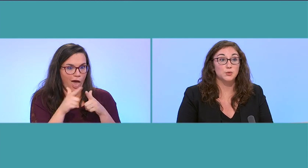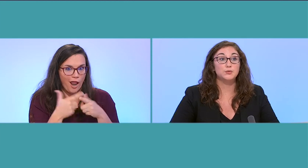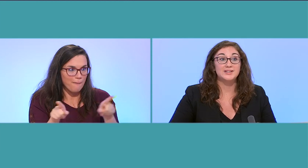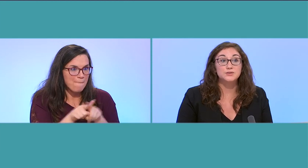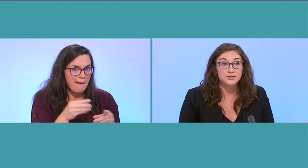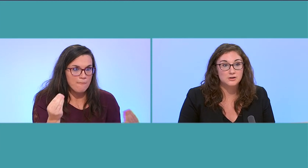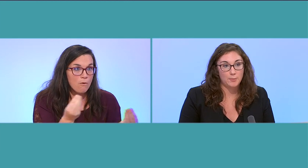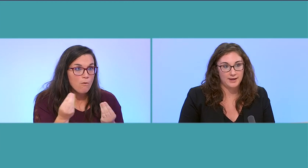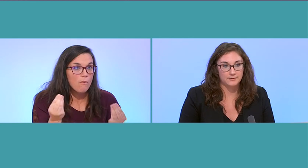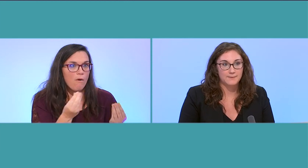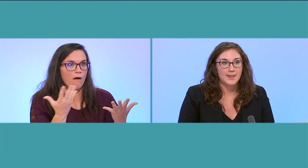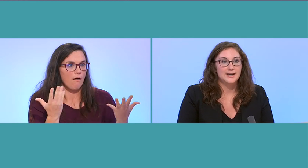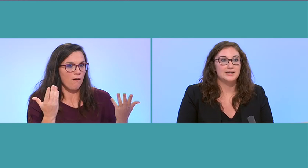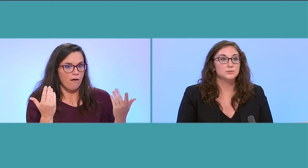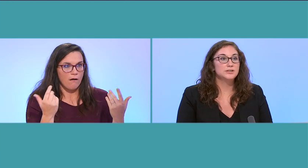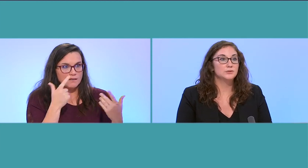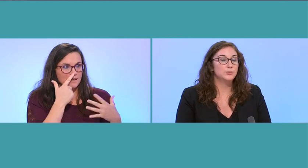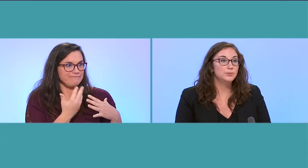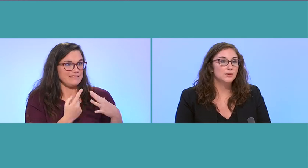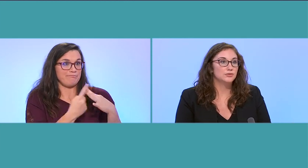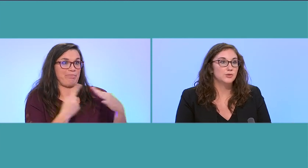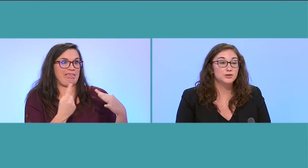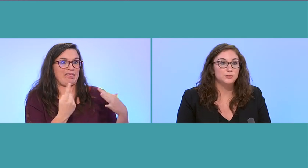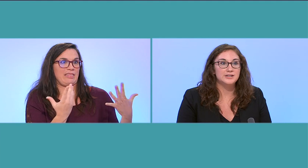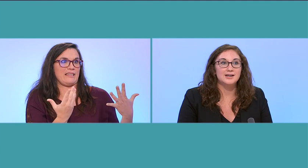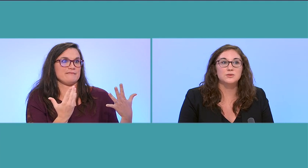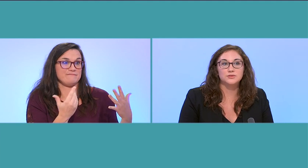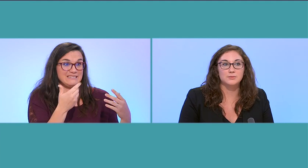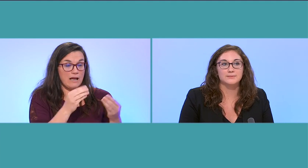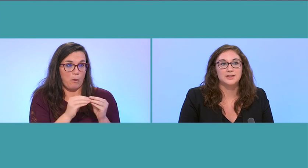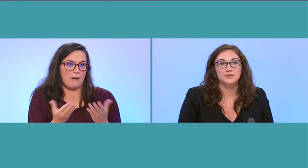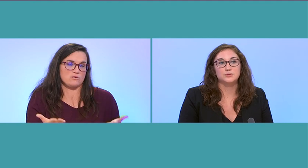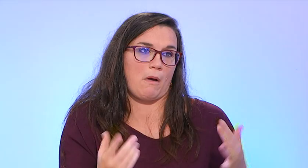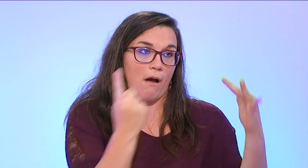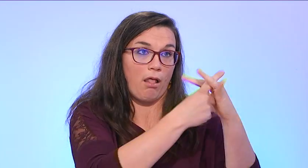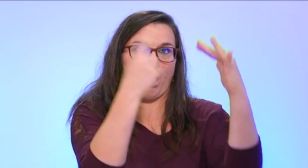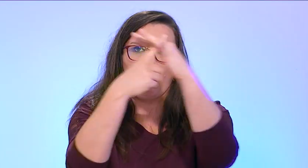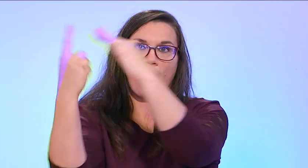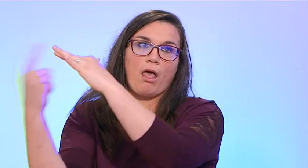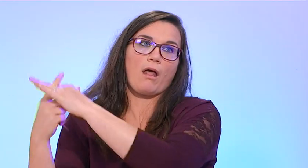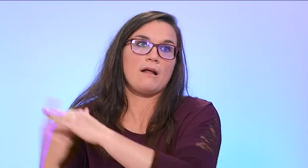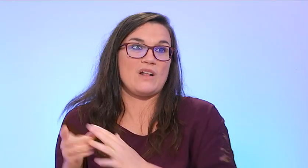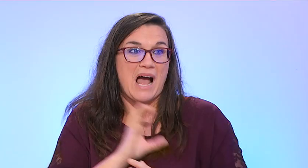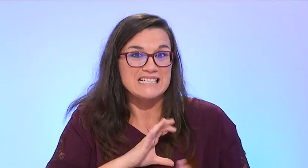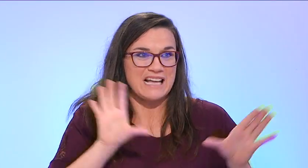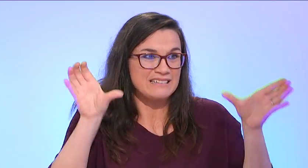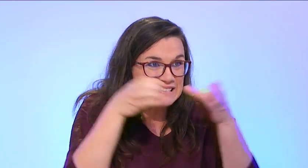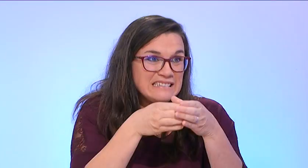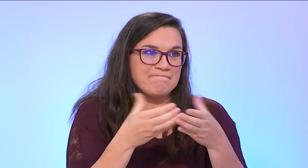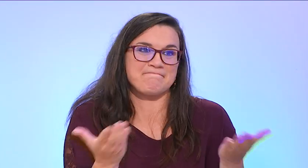retrouvent isolés de leur père. Et donc, ils n'ont plus de moyens de communiquer ensemble. Donc, c'est ça le problème actuellement.'est qu